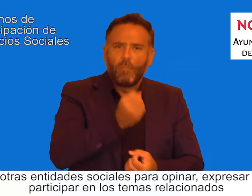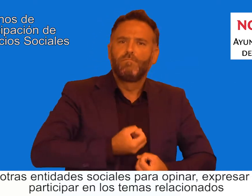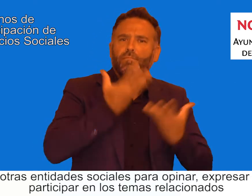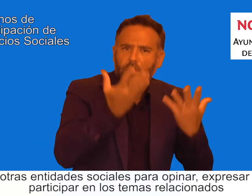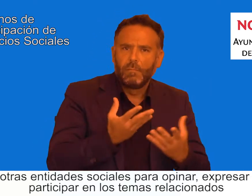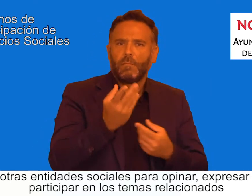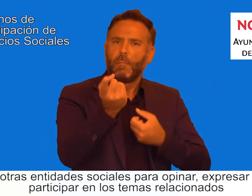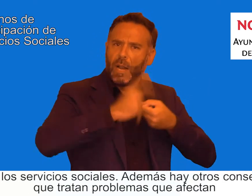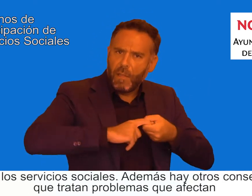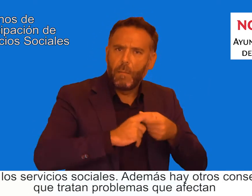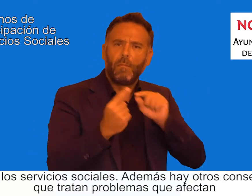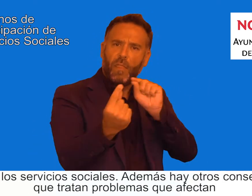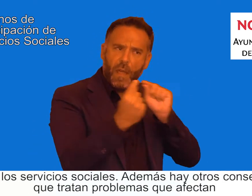relacionados con los servicios sociales.